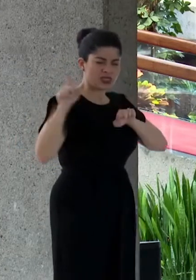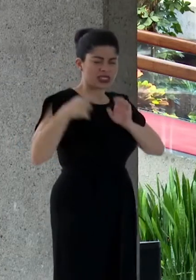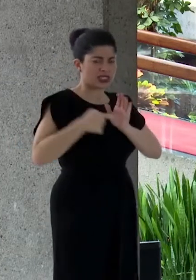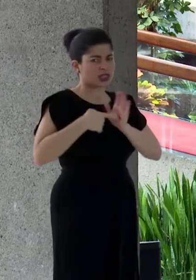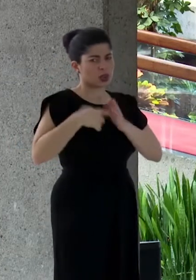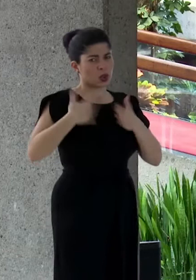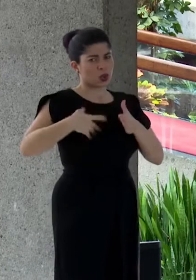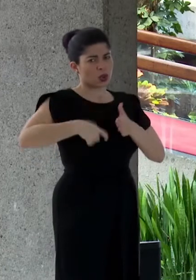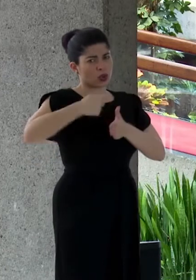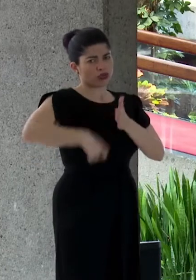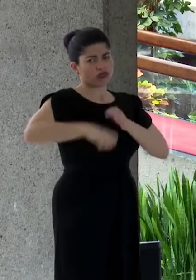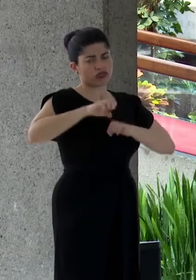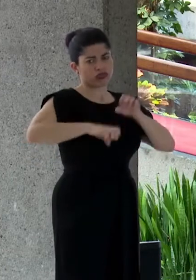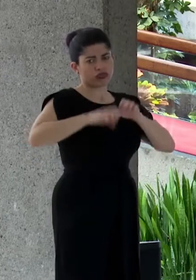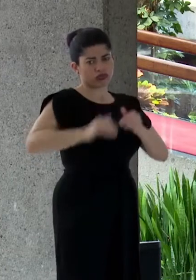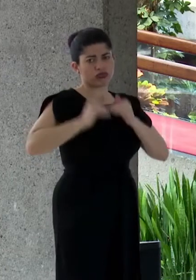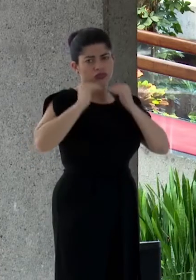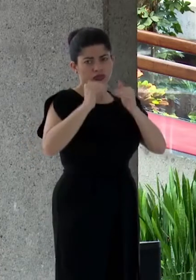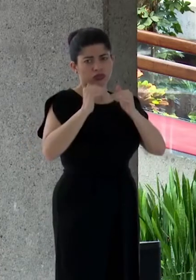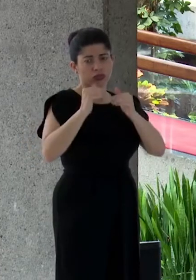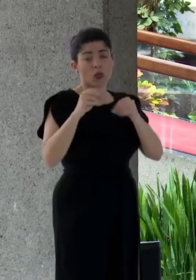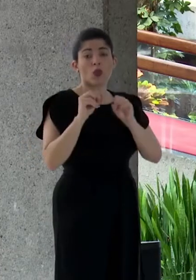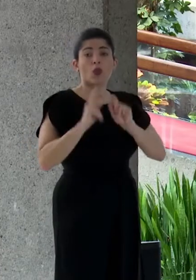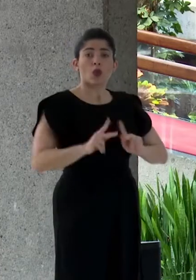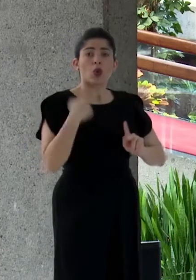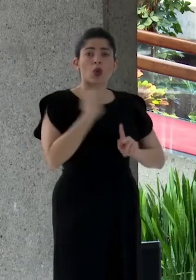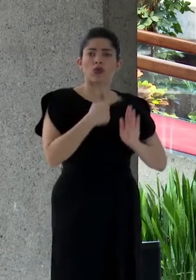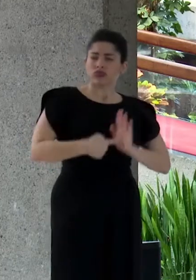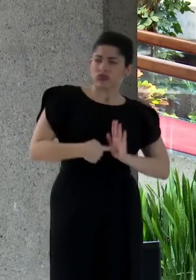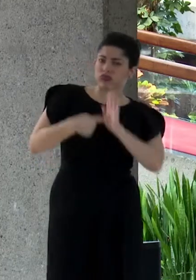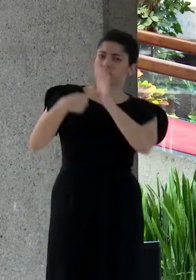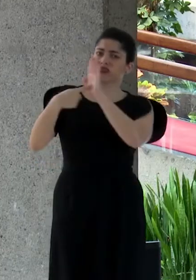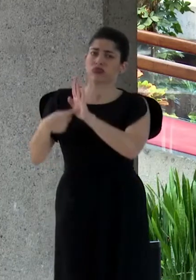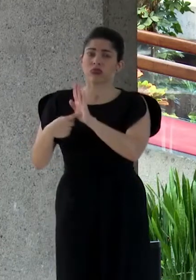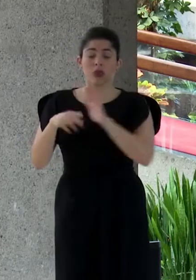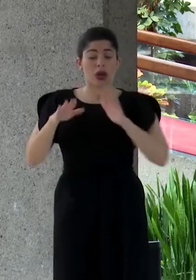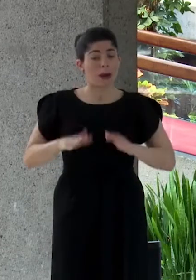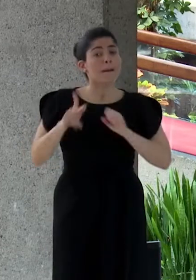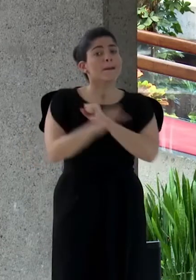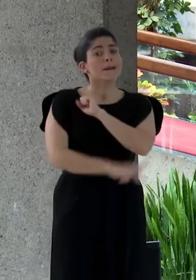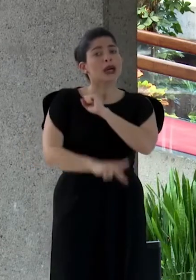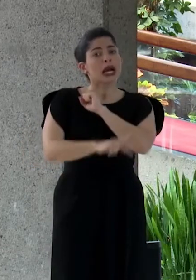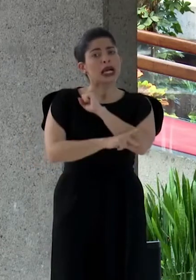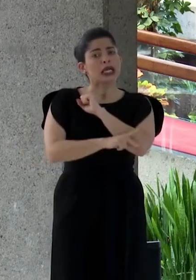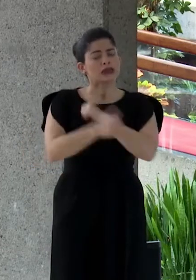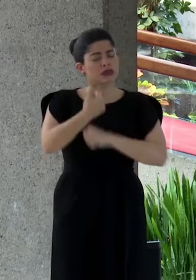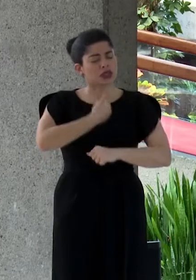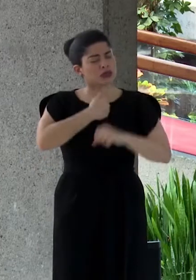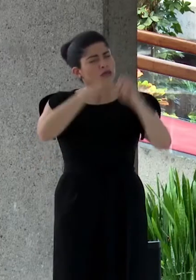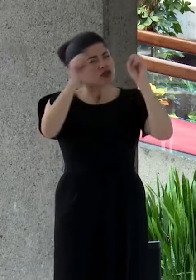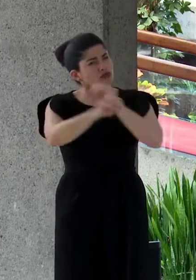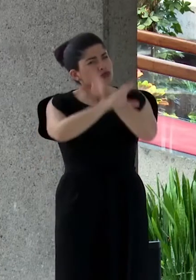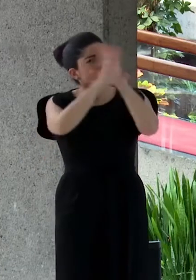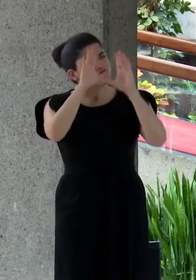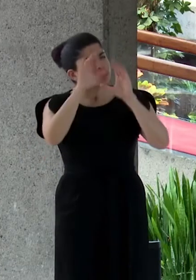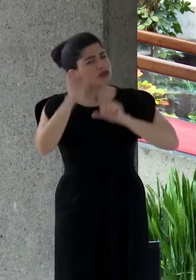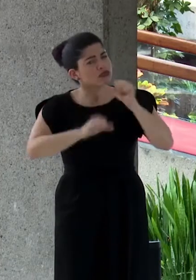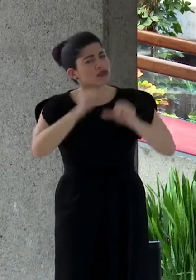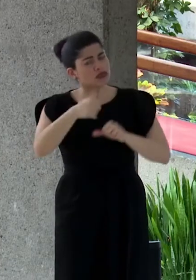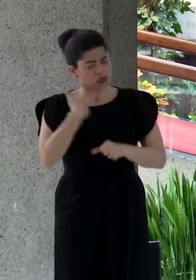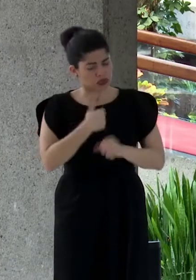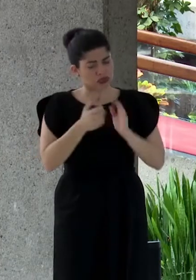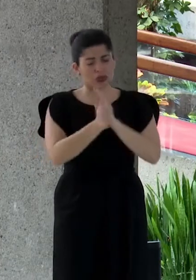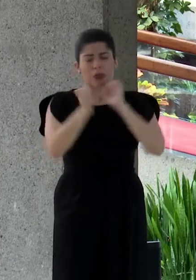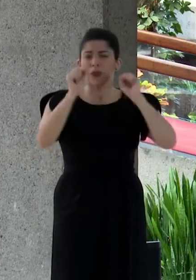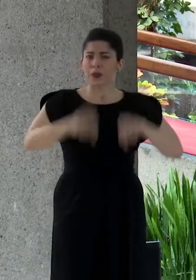exigentes. Una oportunidad de demostrar de lo que, como país, con visión y empeño, somos